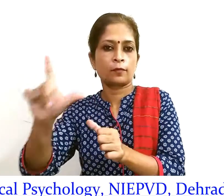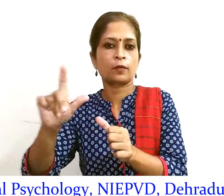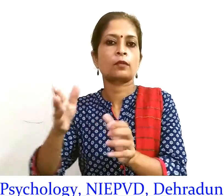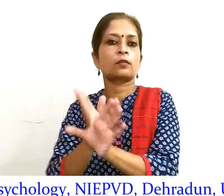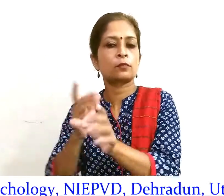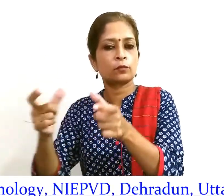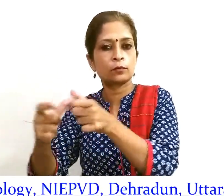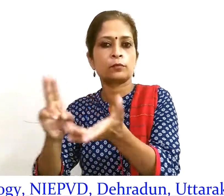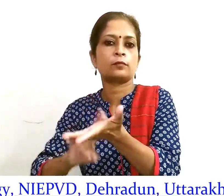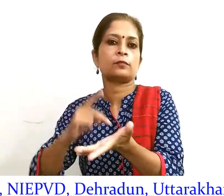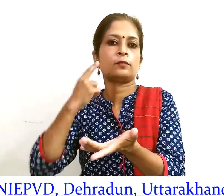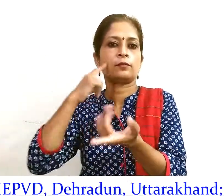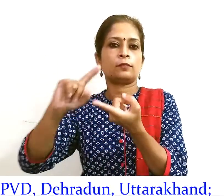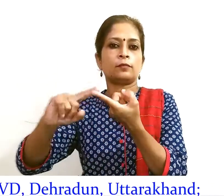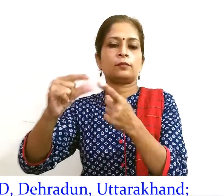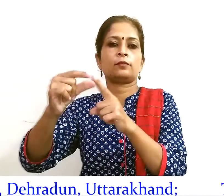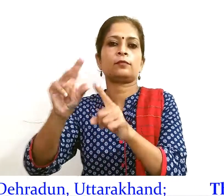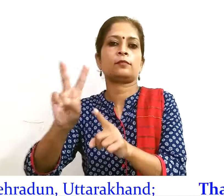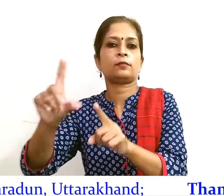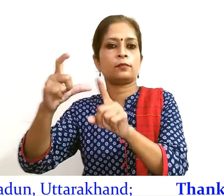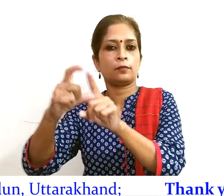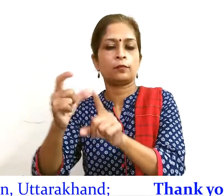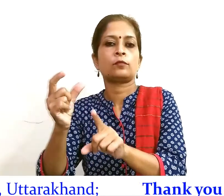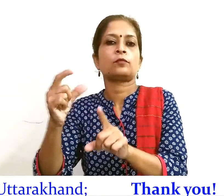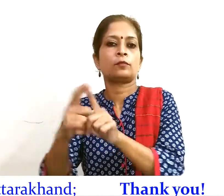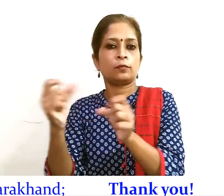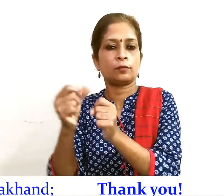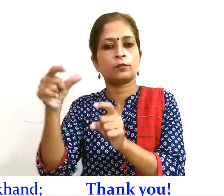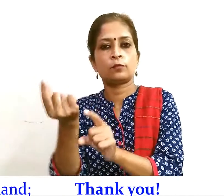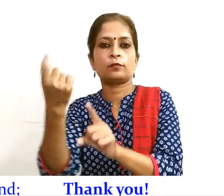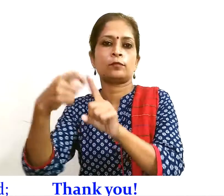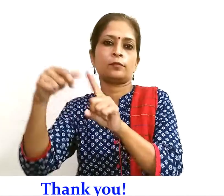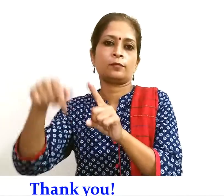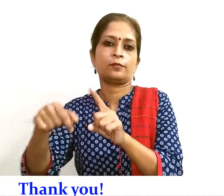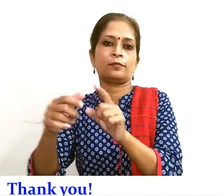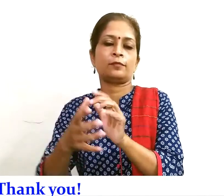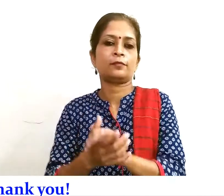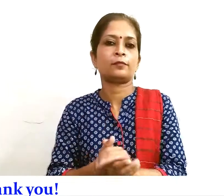NIEPVD देहरादून उत्तराखंड धन्यवाद